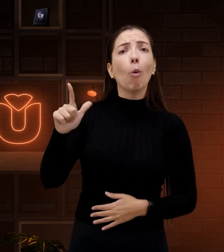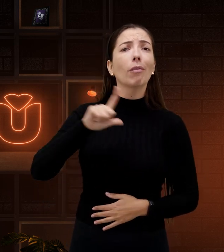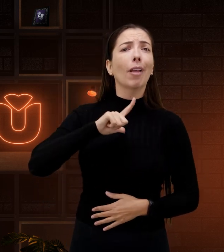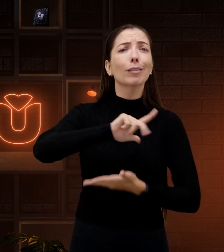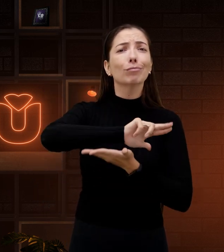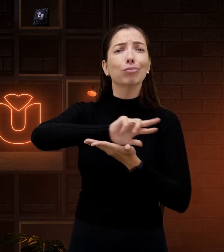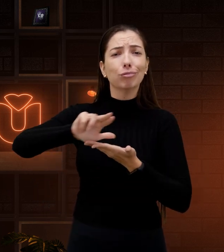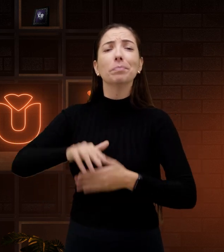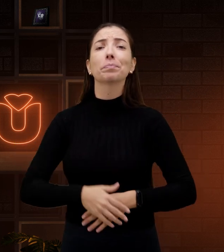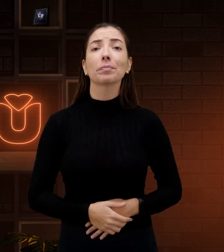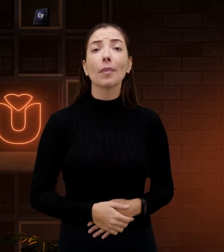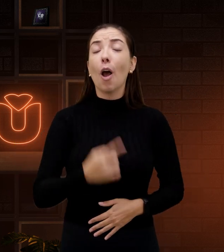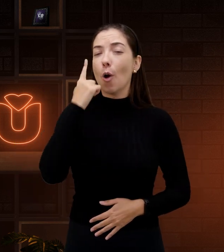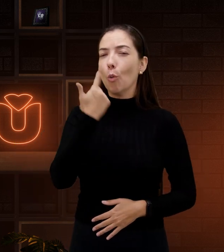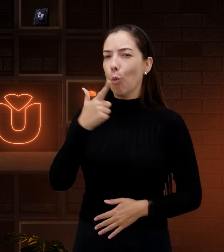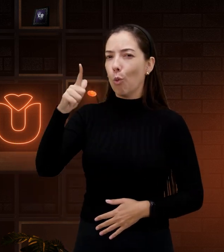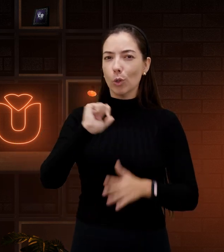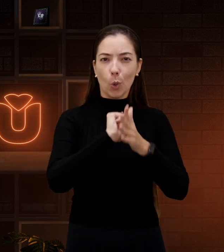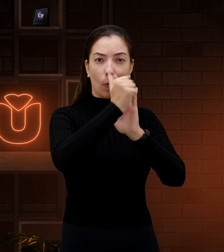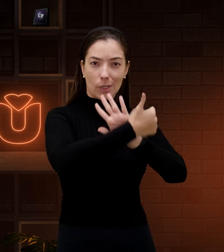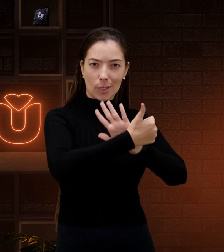Tenho várias configurações. Eu vou escolher outra.